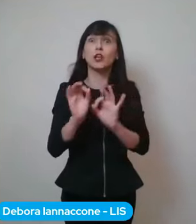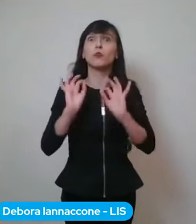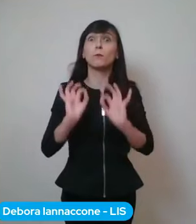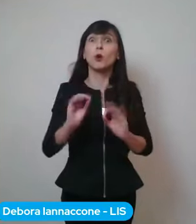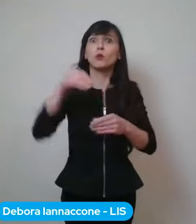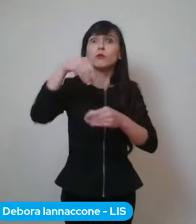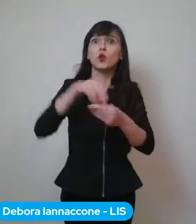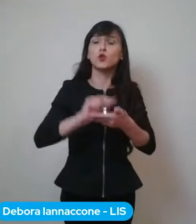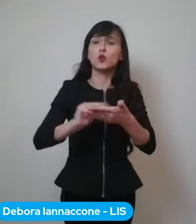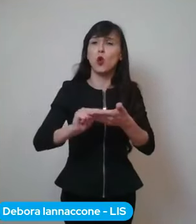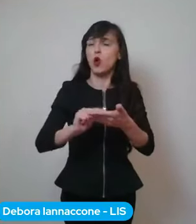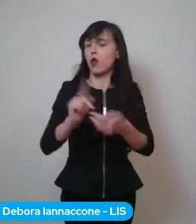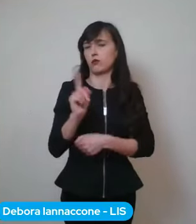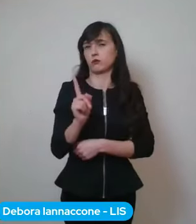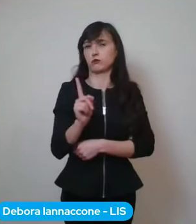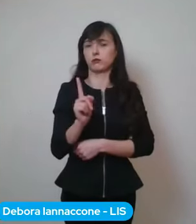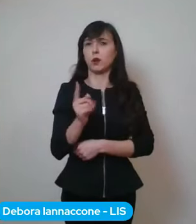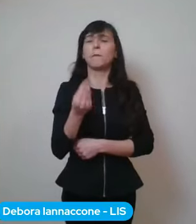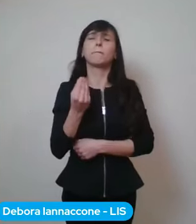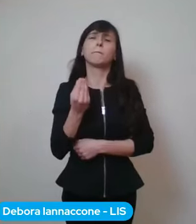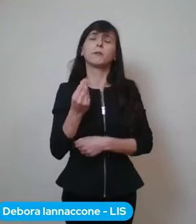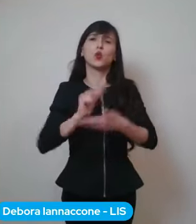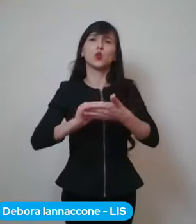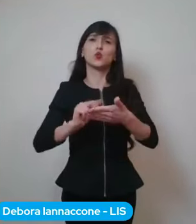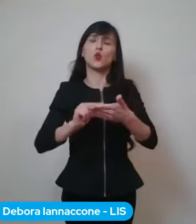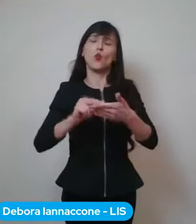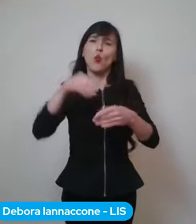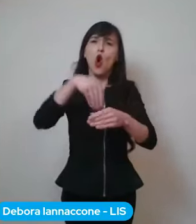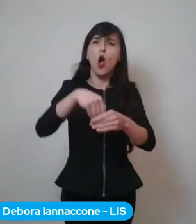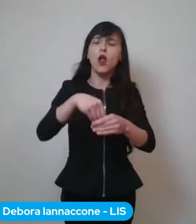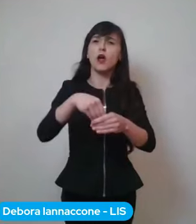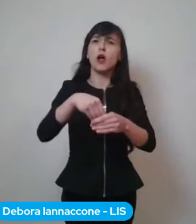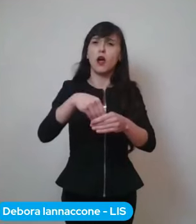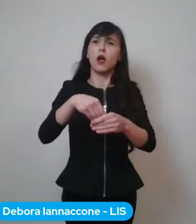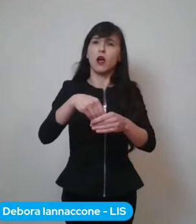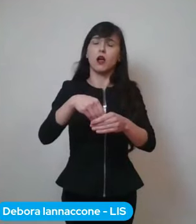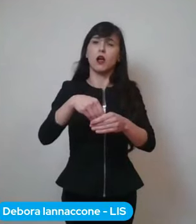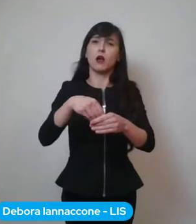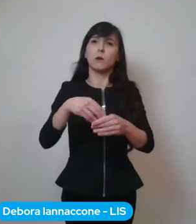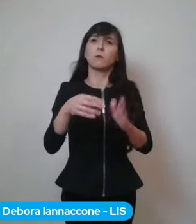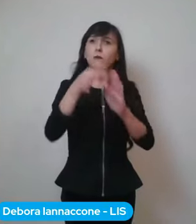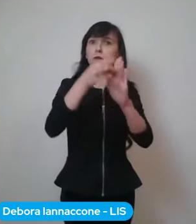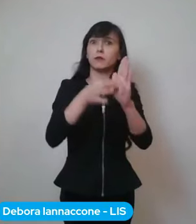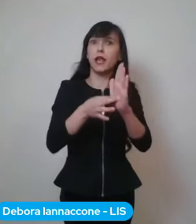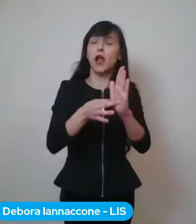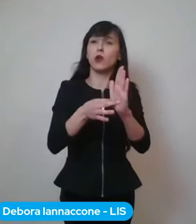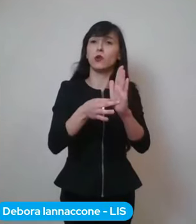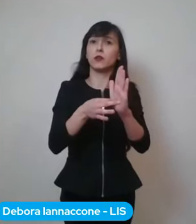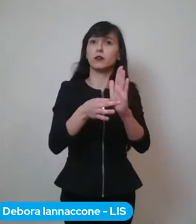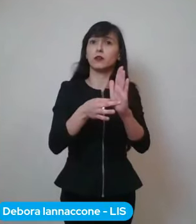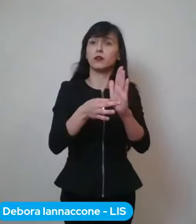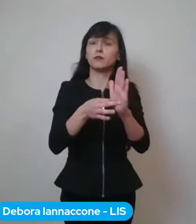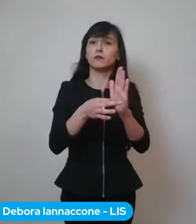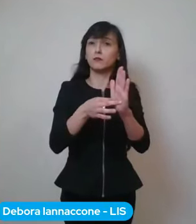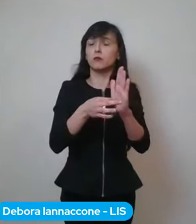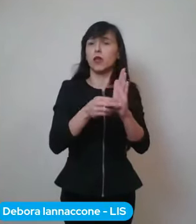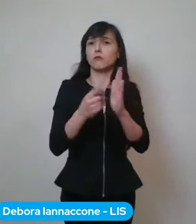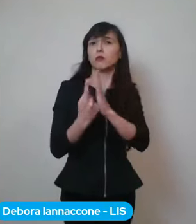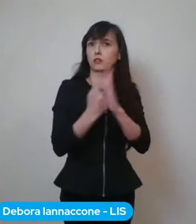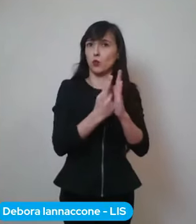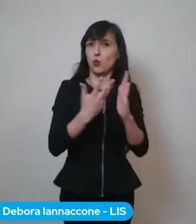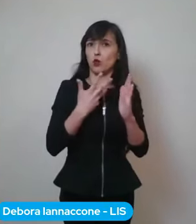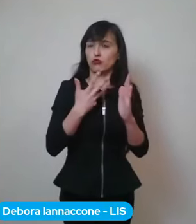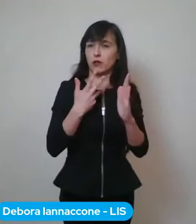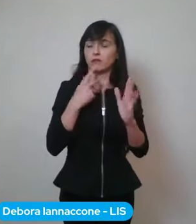scolastico perché lì sono rispettati i parametri e le prescrizioni, vale a dire